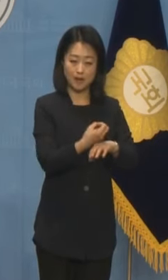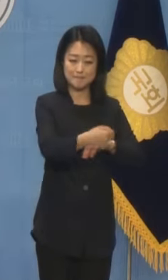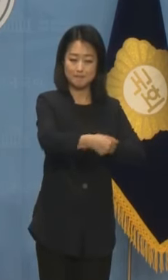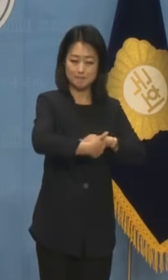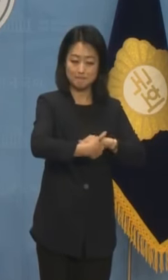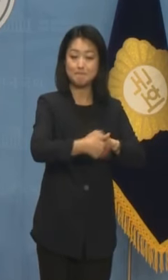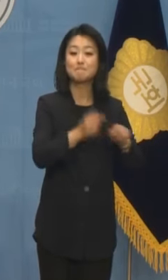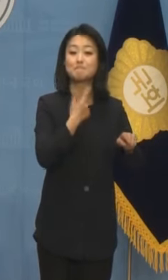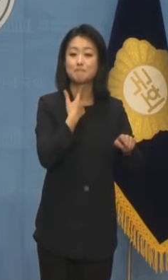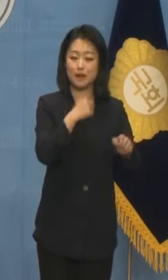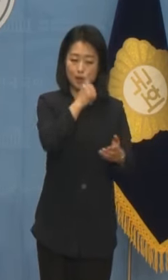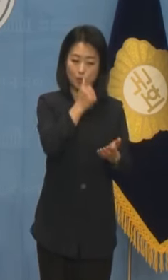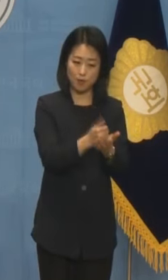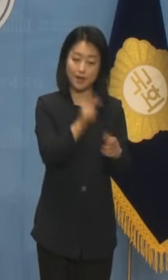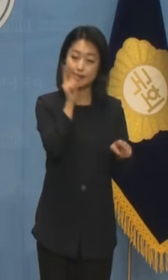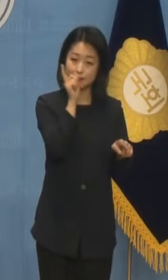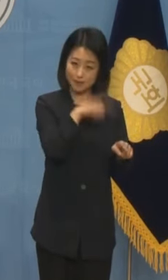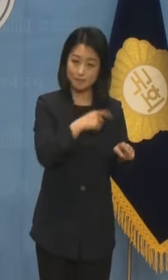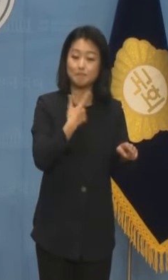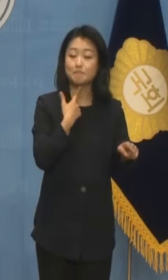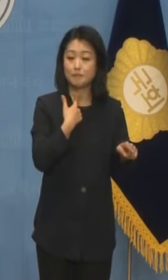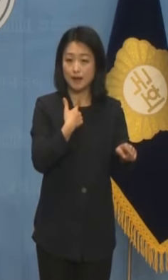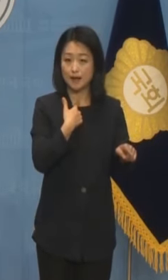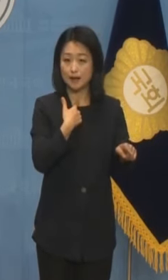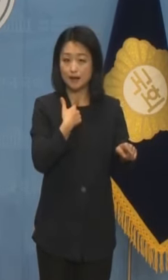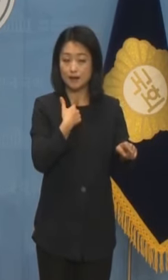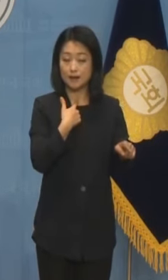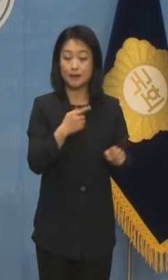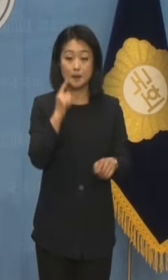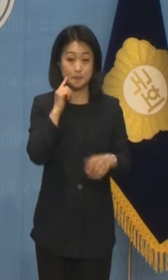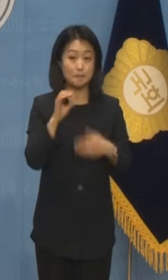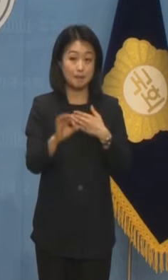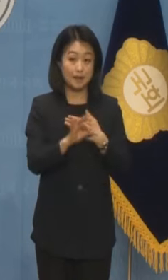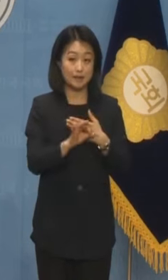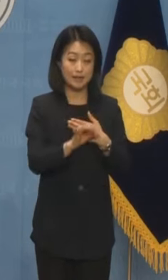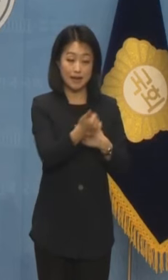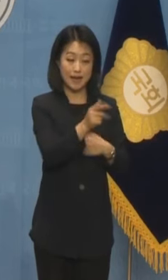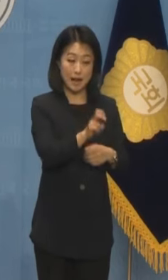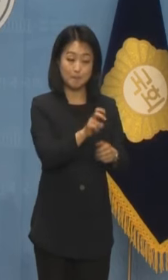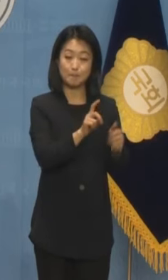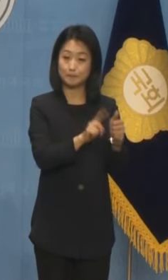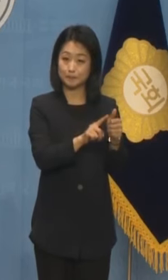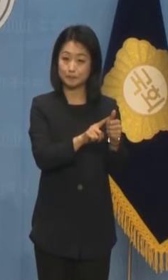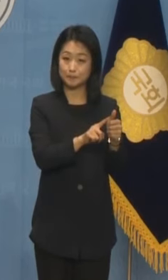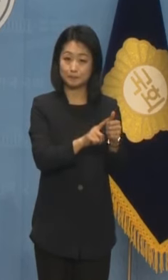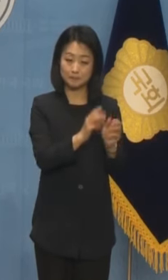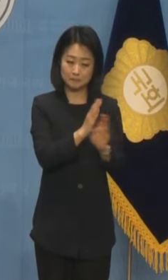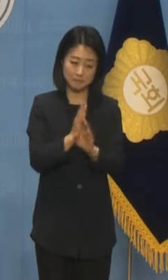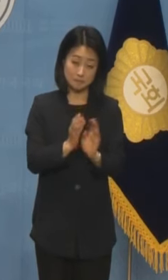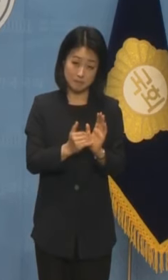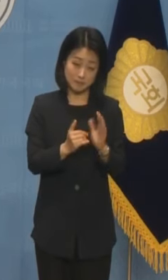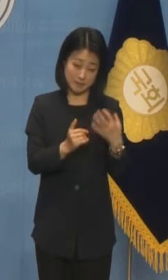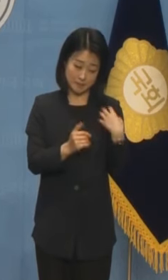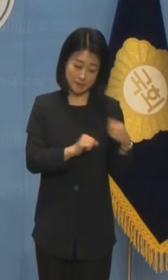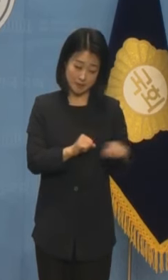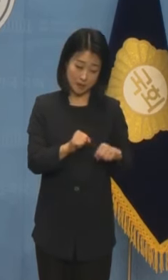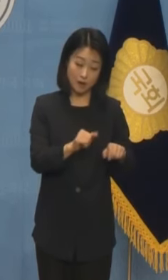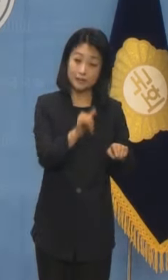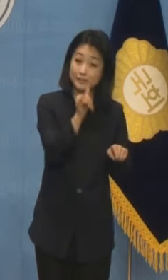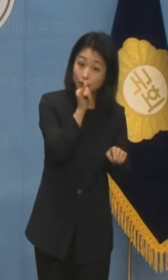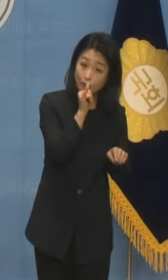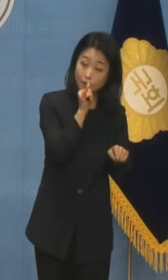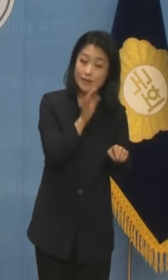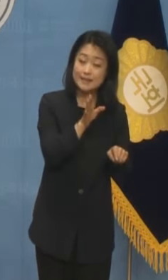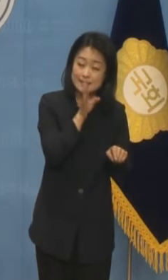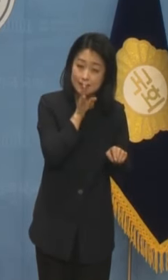죄질이 가볍지 않습니다. 만약 함성득 원장이 비선 역할을 수행했다면 어떻게